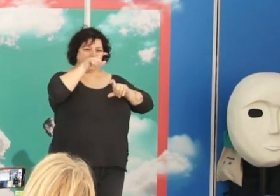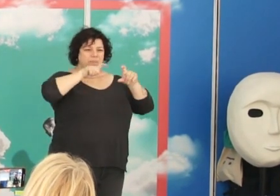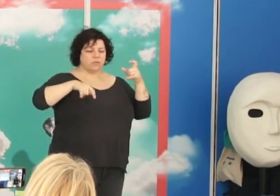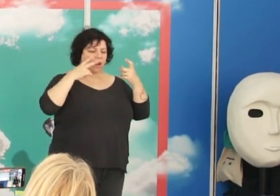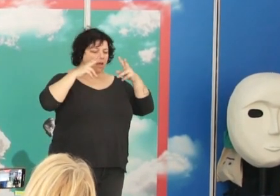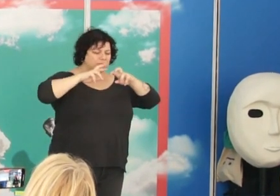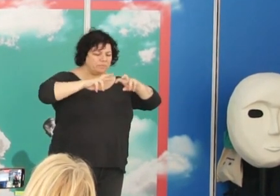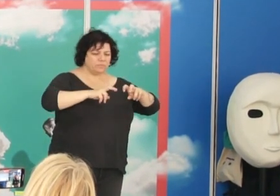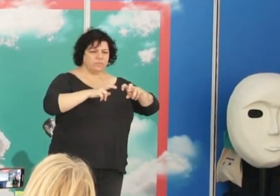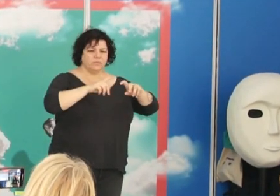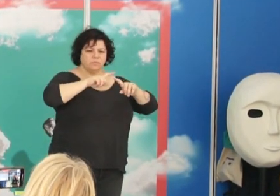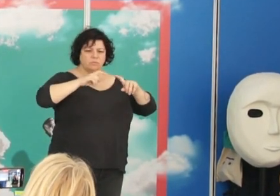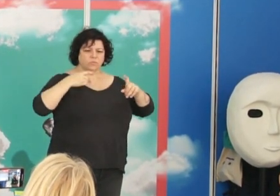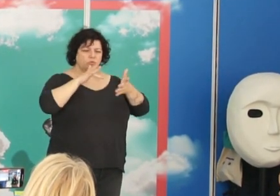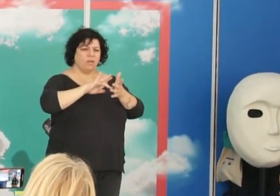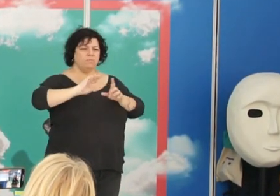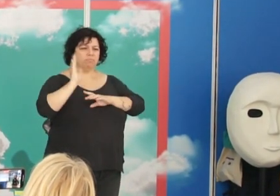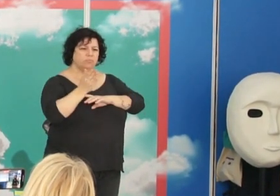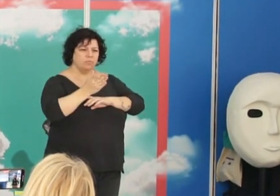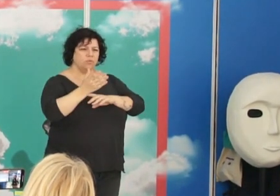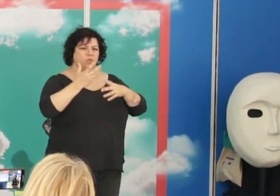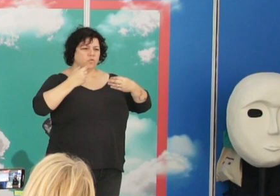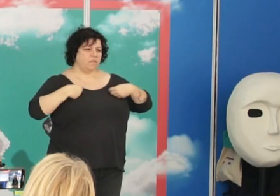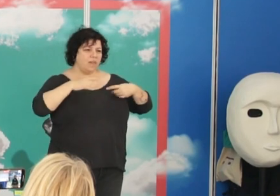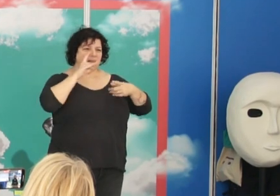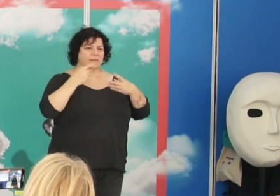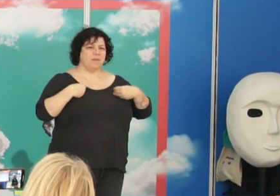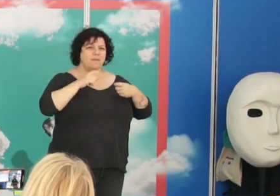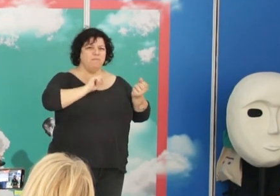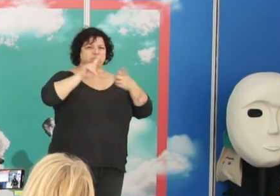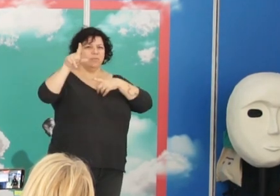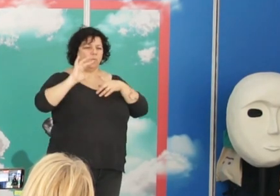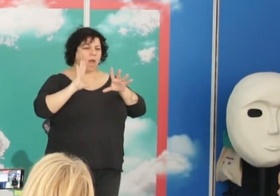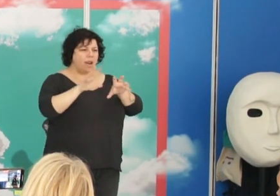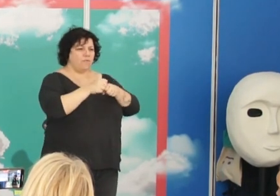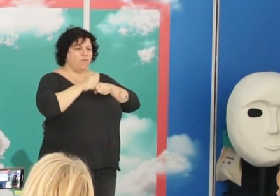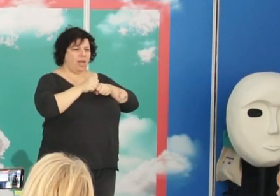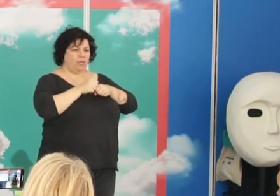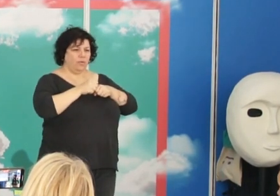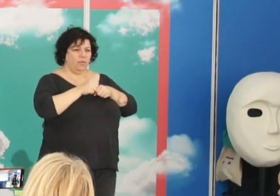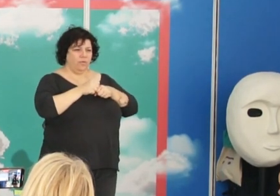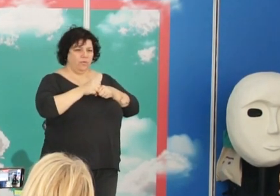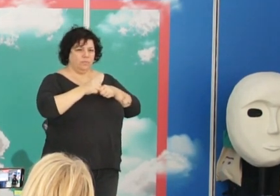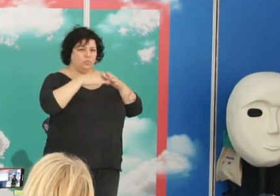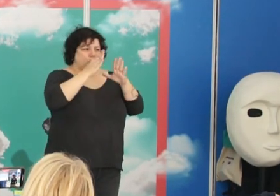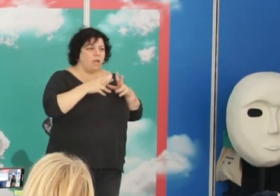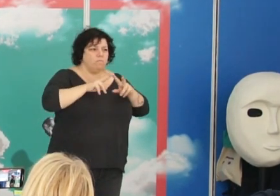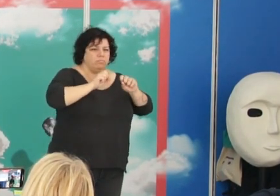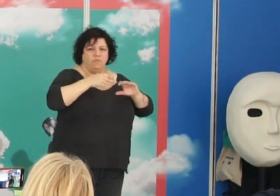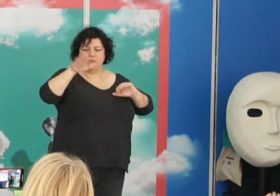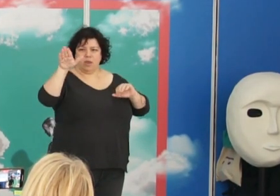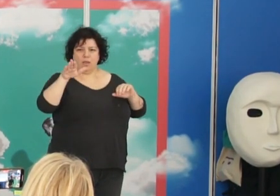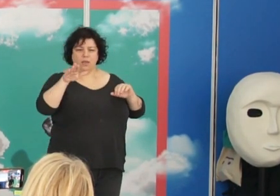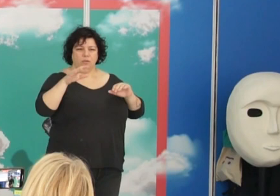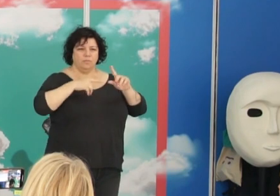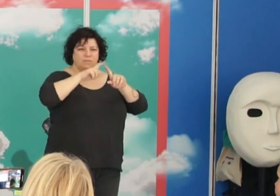que están afectadas, sus vidas de esta manera, que viven como refugiadas fuera de sus hogares, encontré